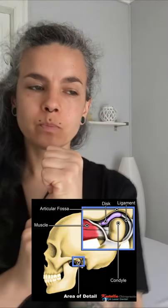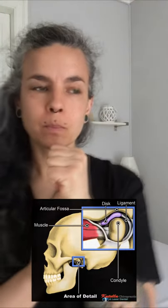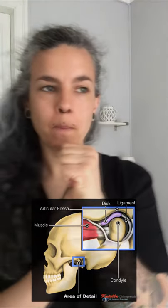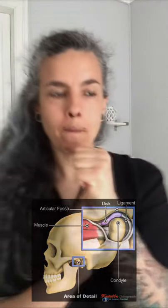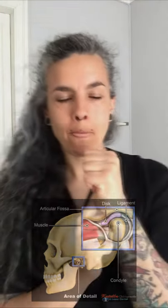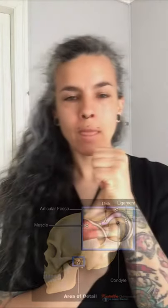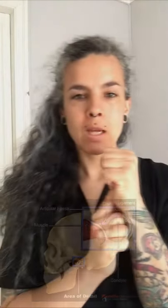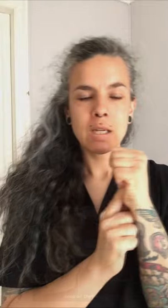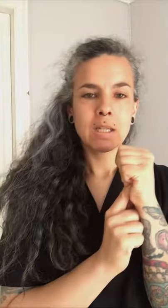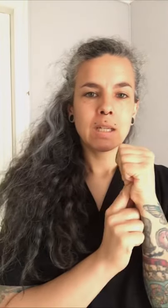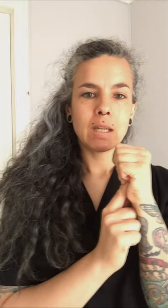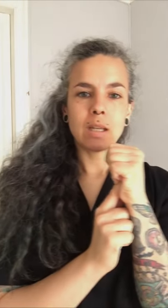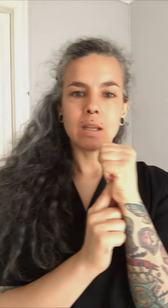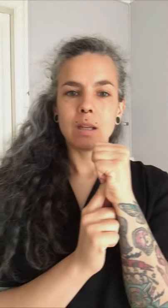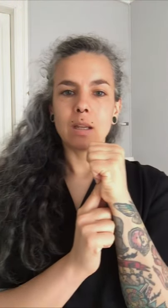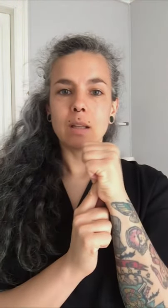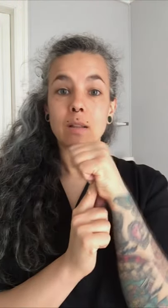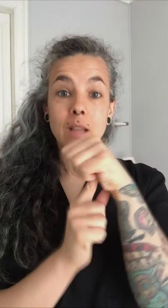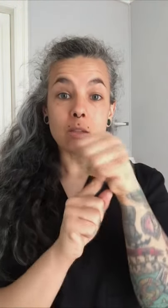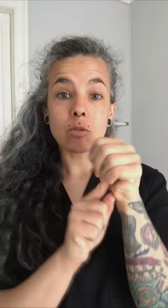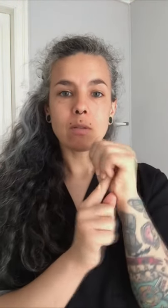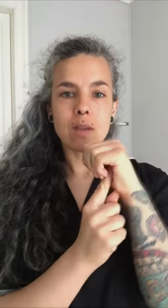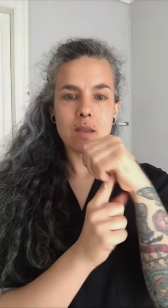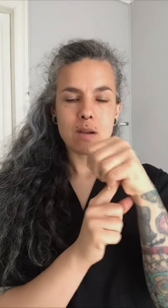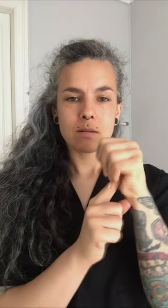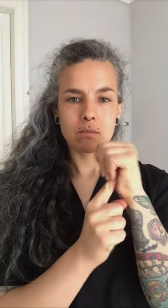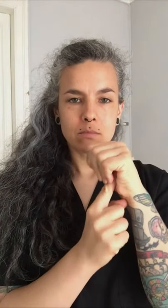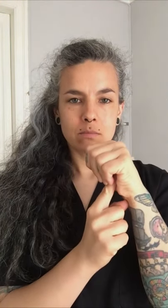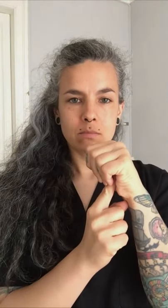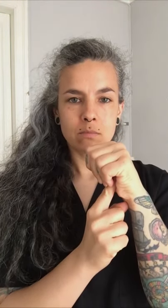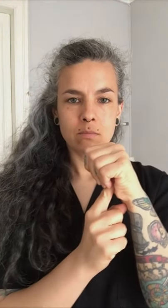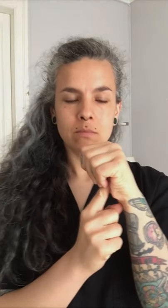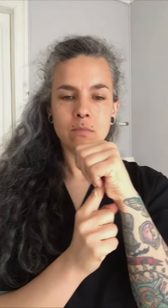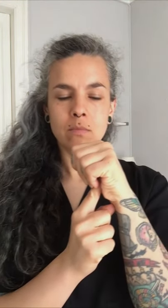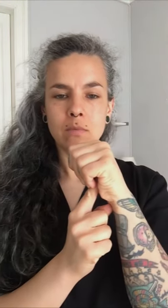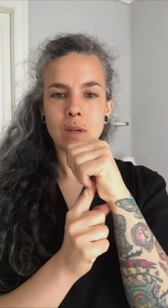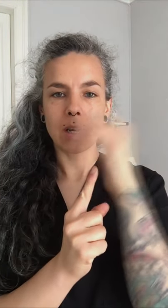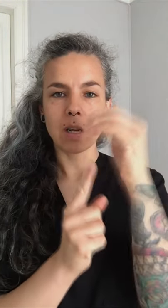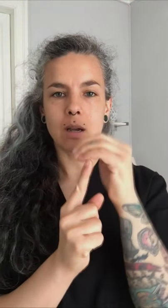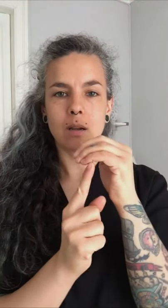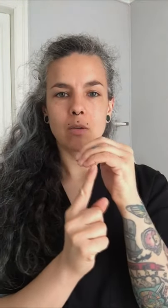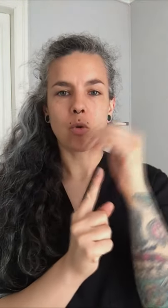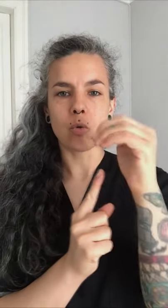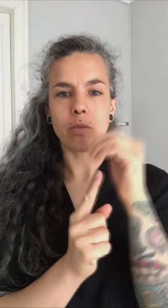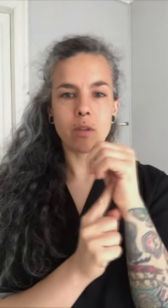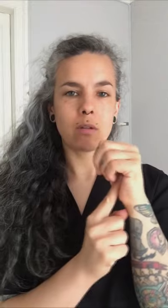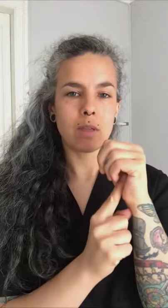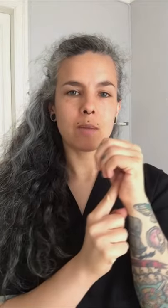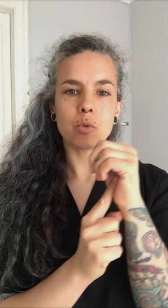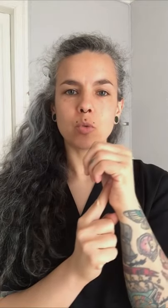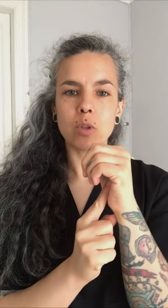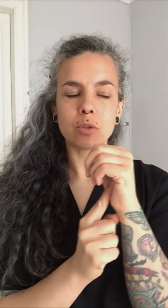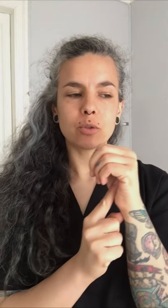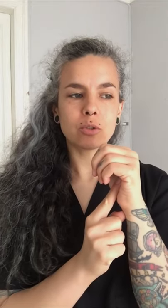dentro de ella, en la conjunción de ambos huesos,